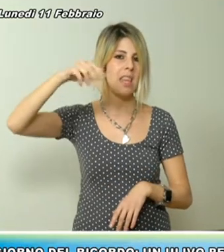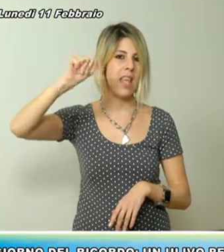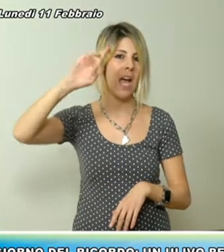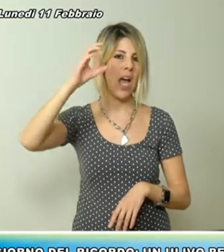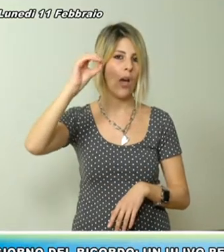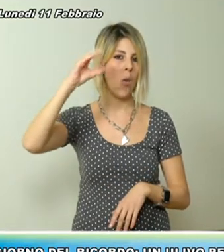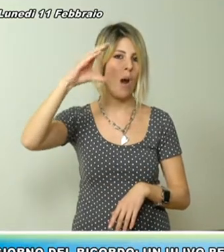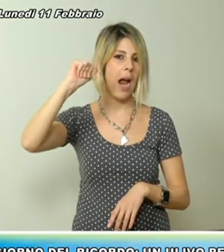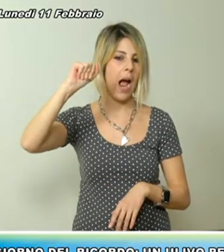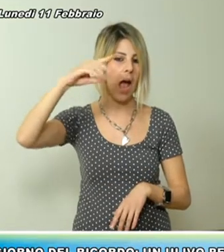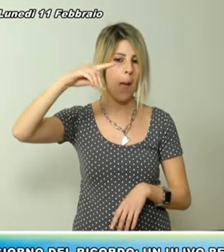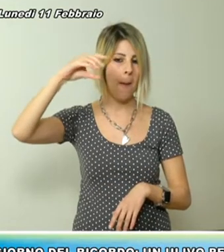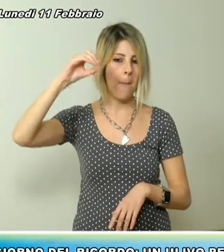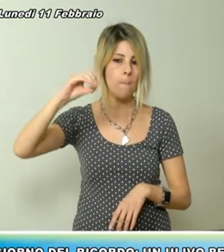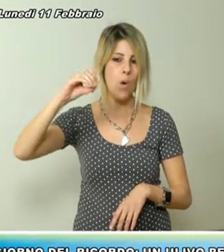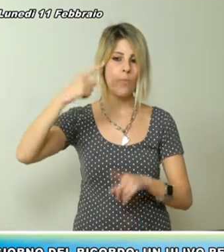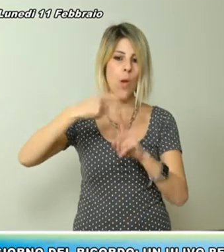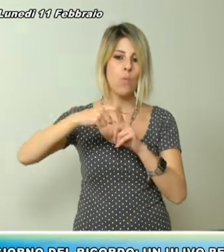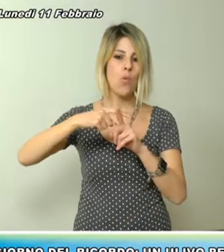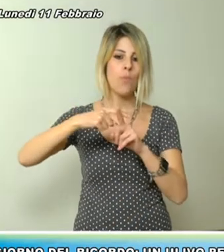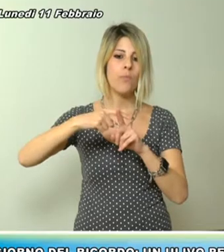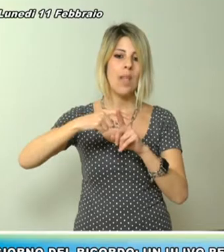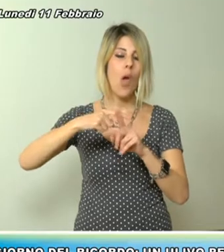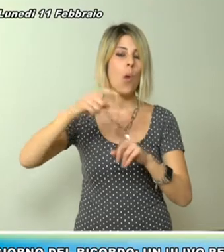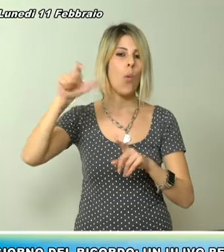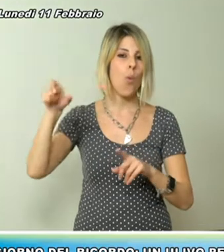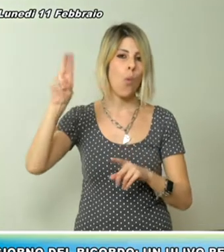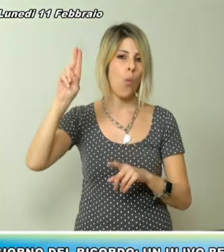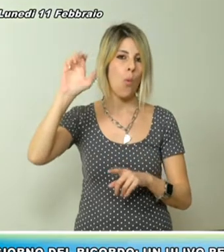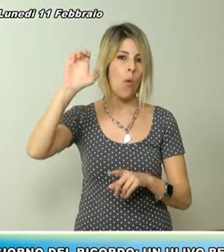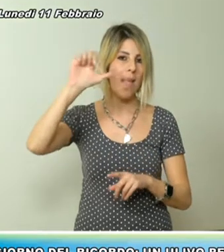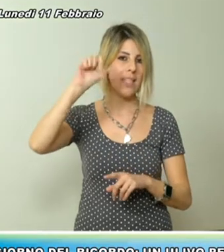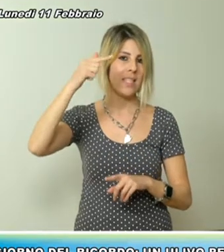Capo e dal questore Ferdinando Rossi.